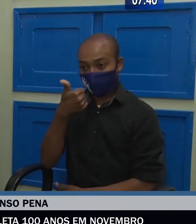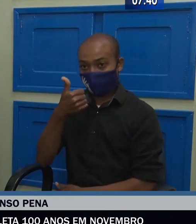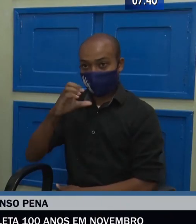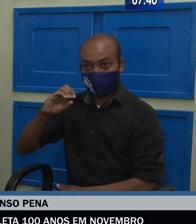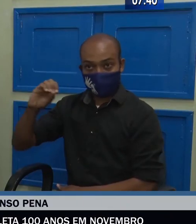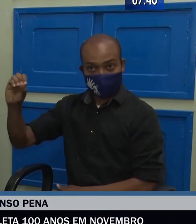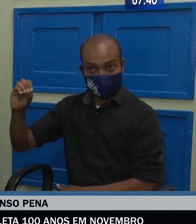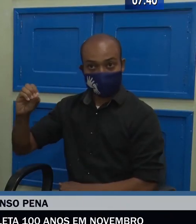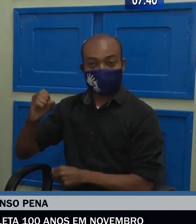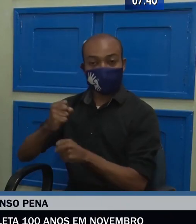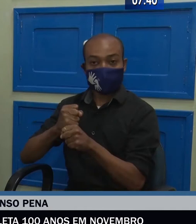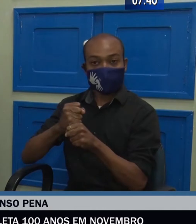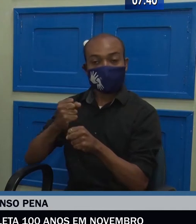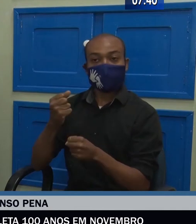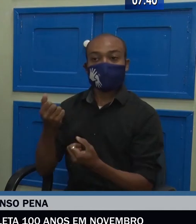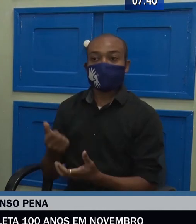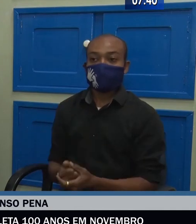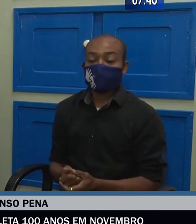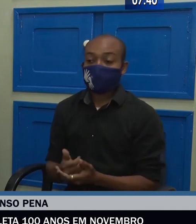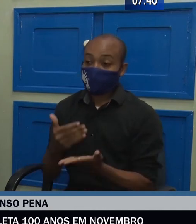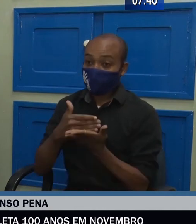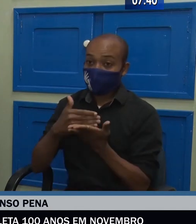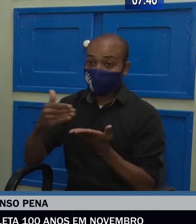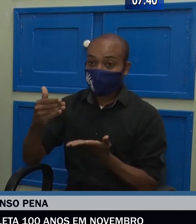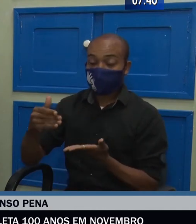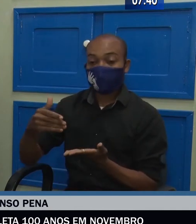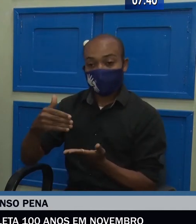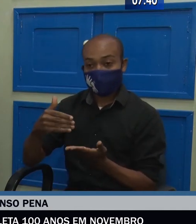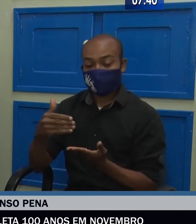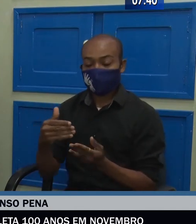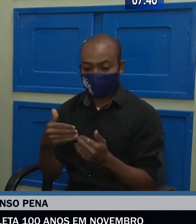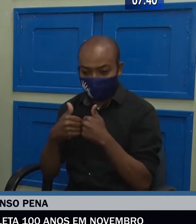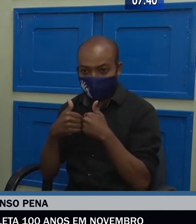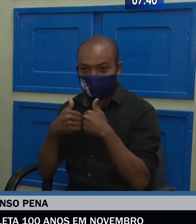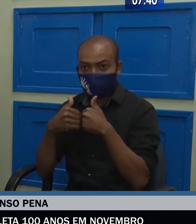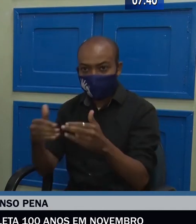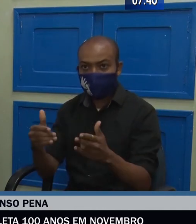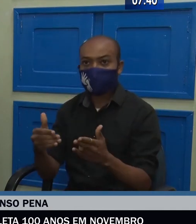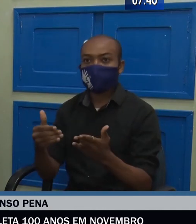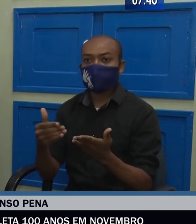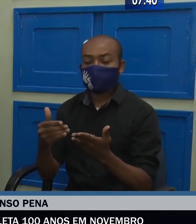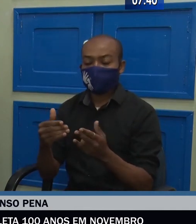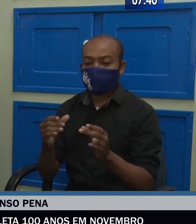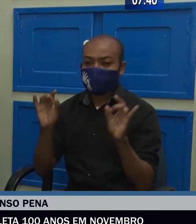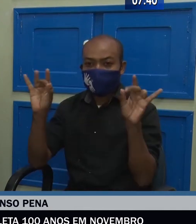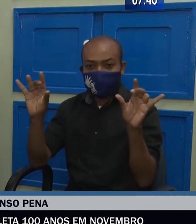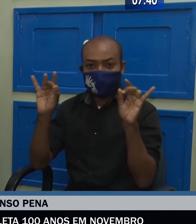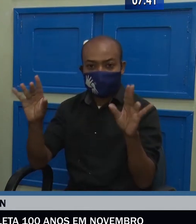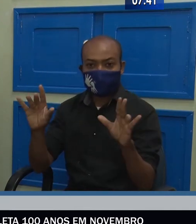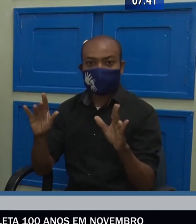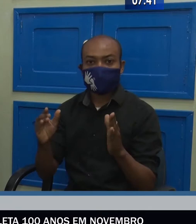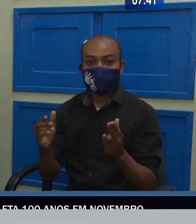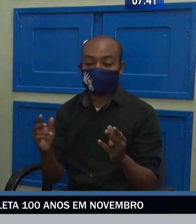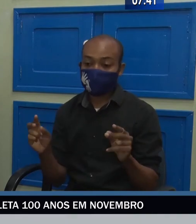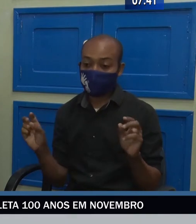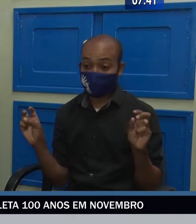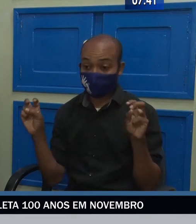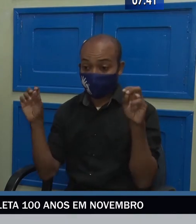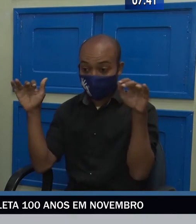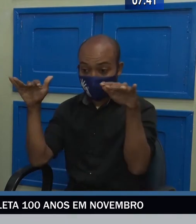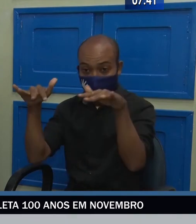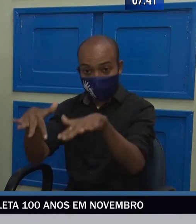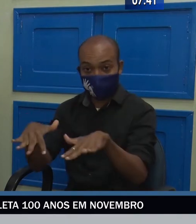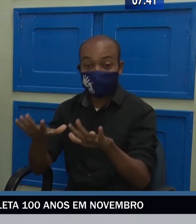de início era fazer um projeto com alguns eventos presenciais. Porém, com a pandemia,